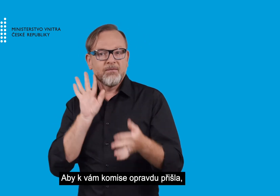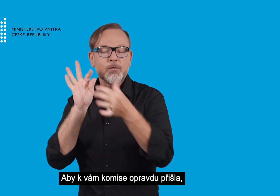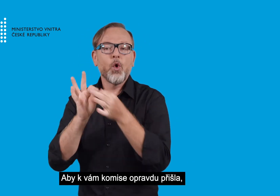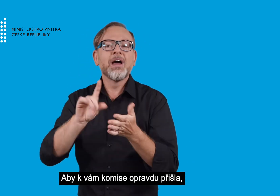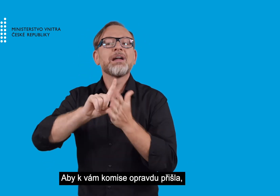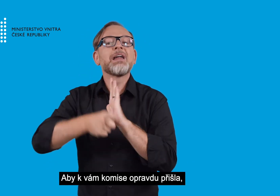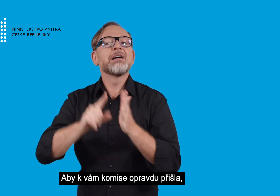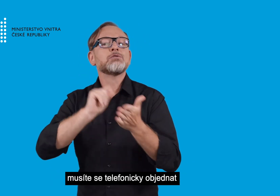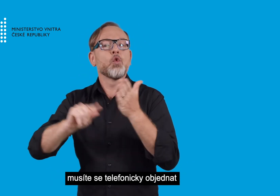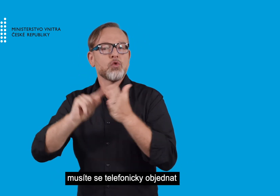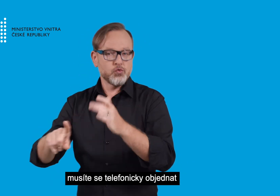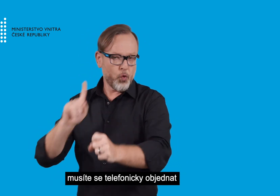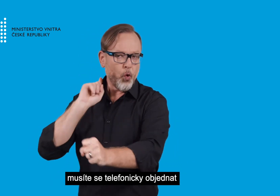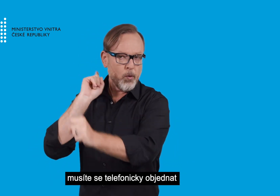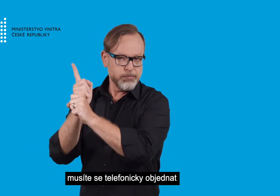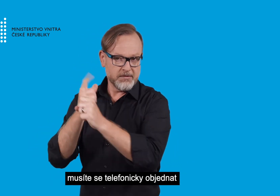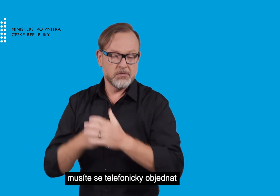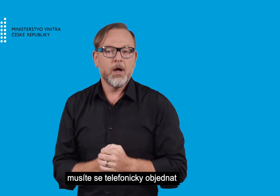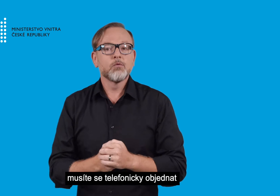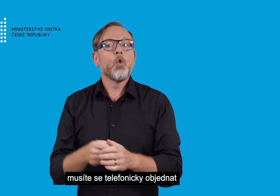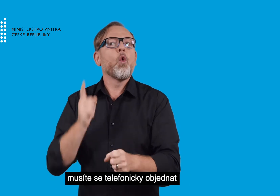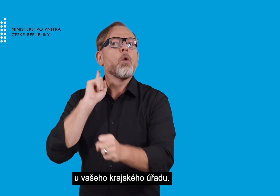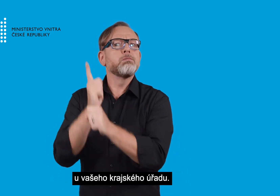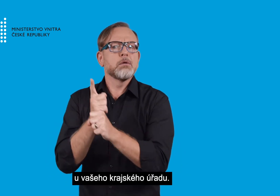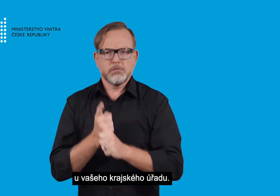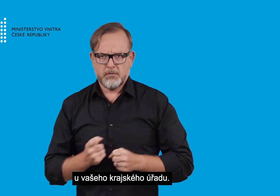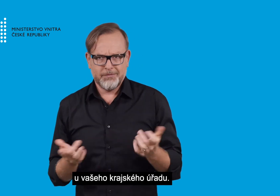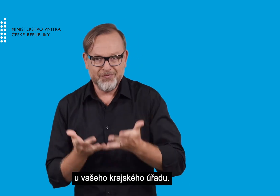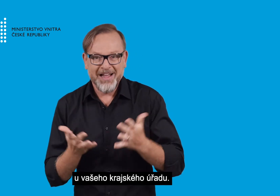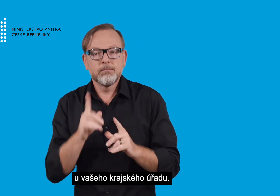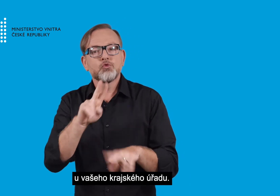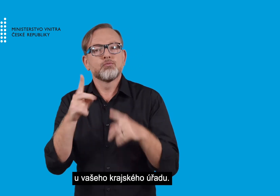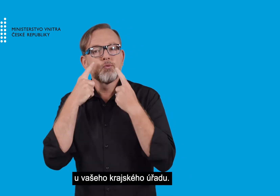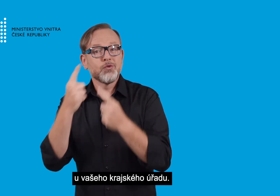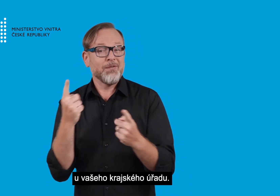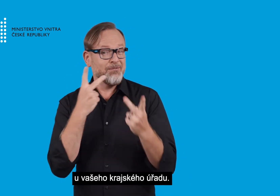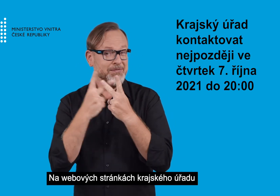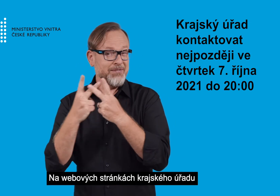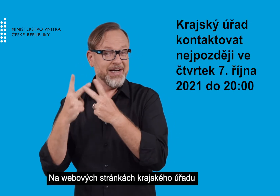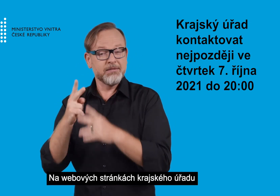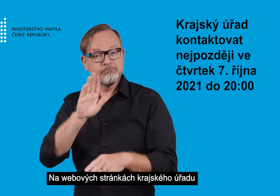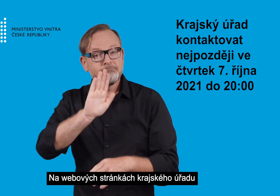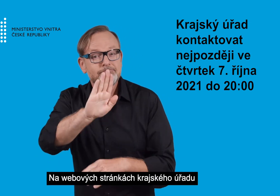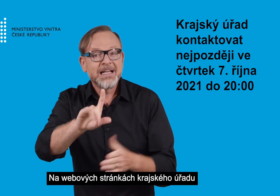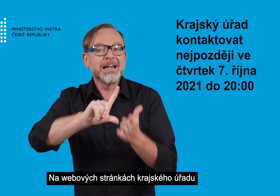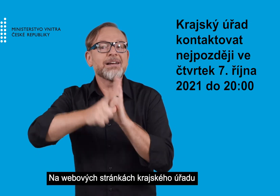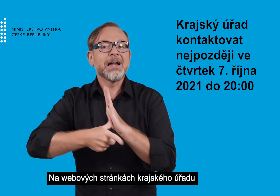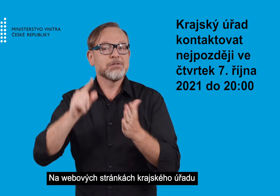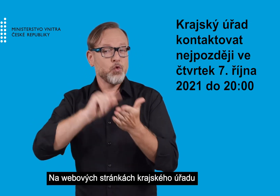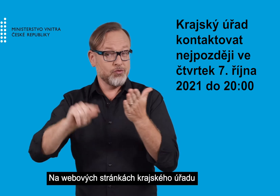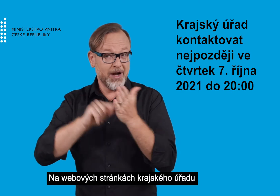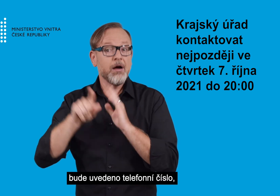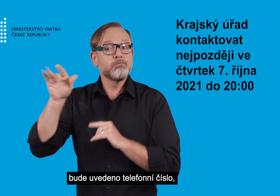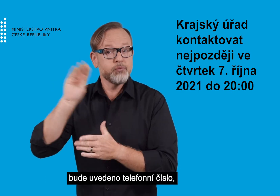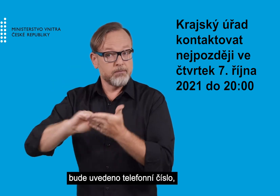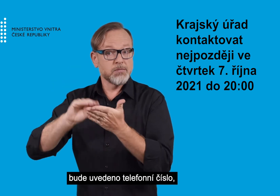Aby k vám komise opravdu přišla, musíte se telefonicky objednat u vašeho krajského úřadu. Na webových stránkách krajského